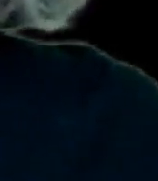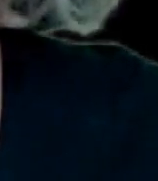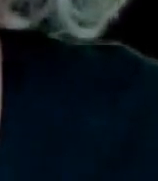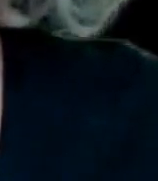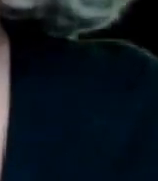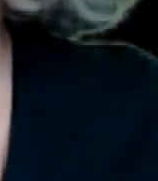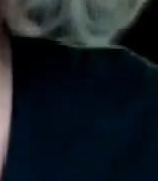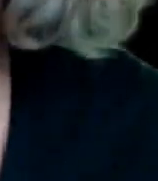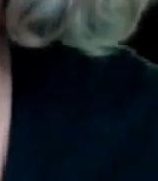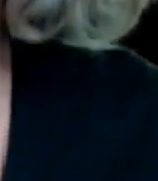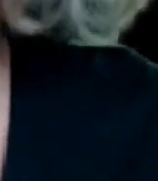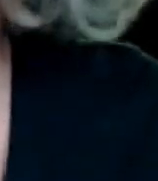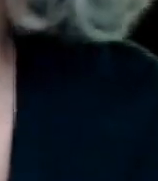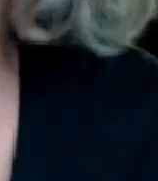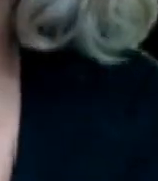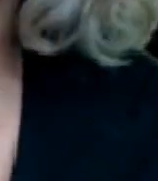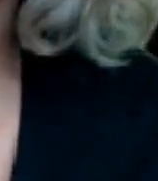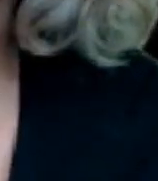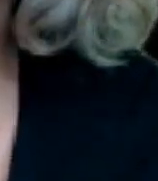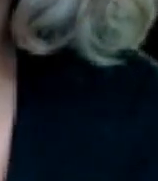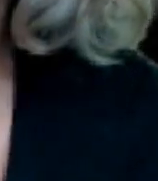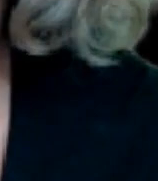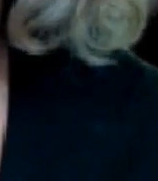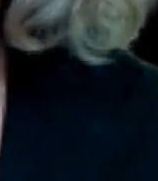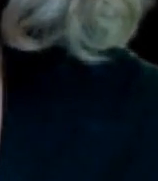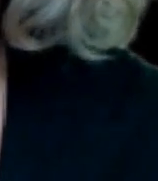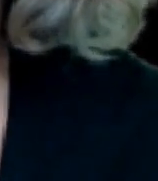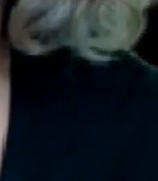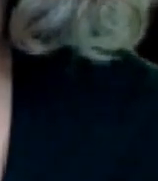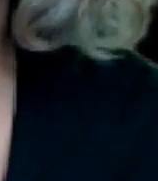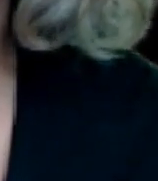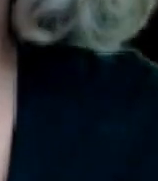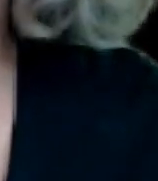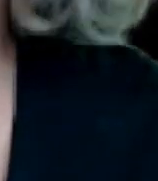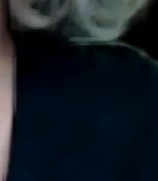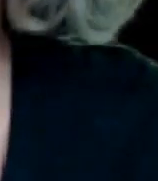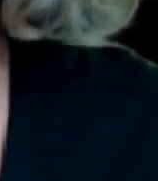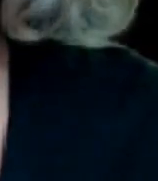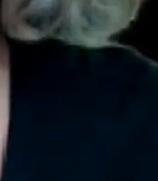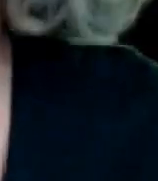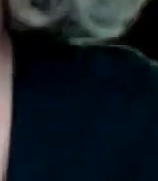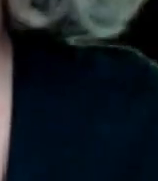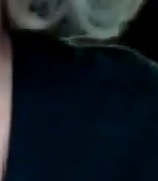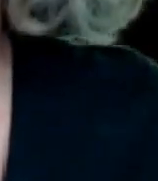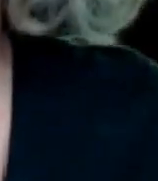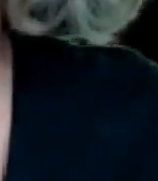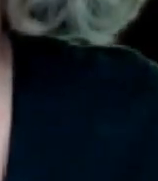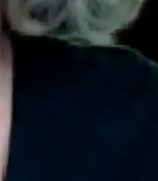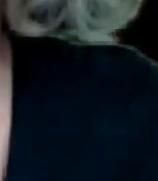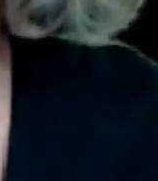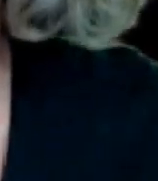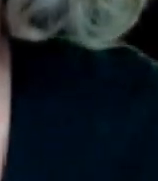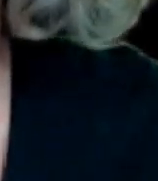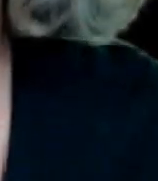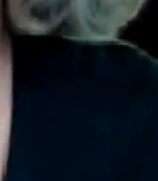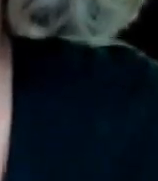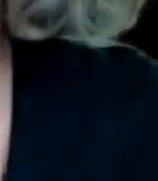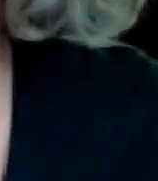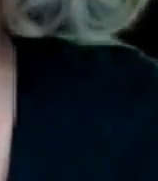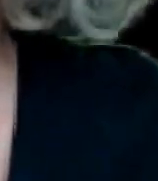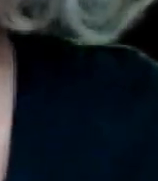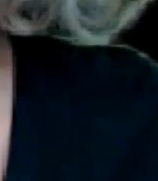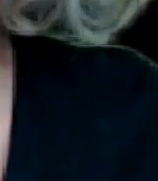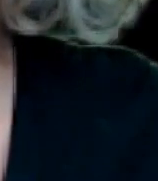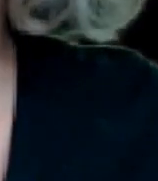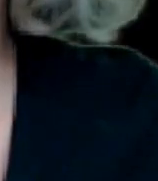euros de dólares de lo que tú quieras y solamente es para sus familias para su gente y el resto de la población ¿qué?